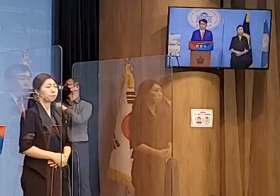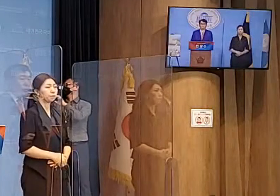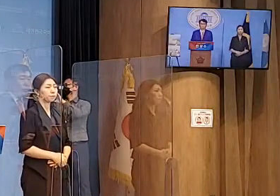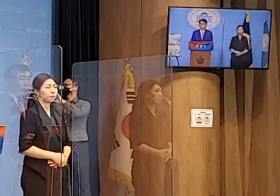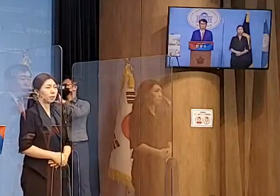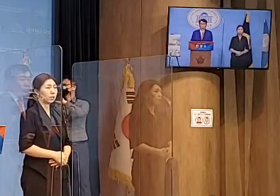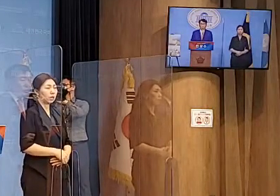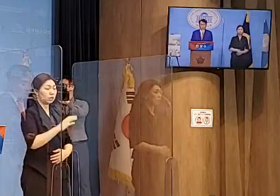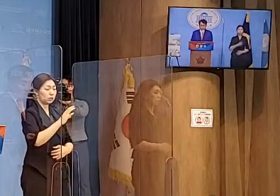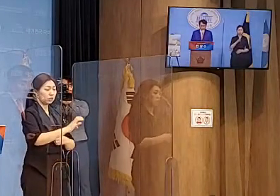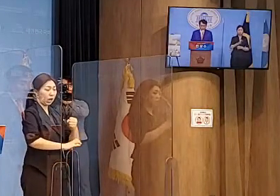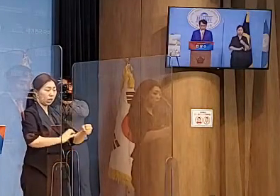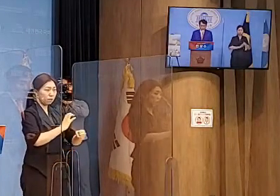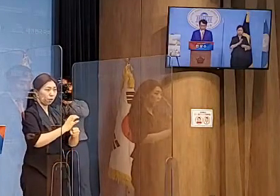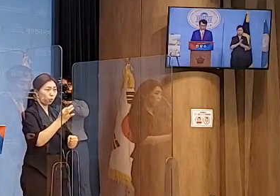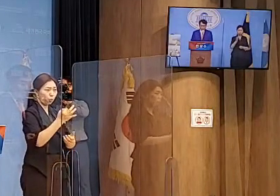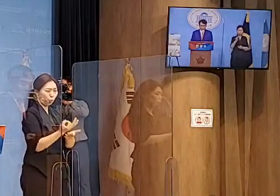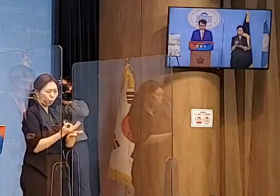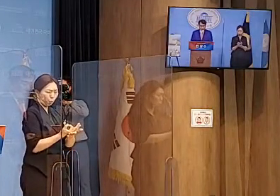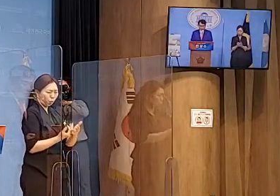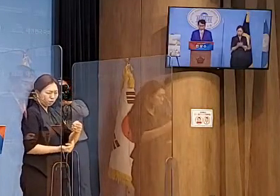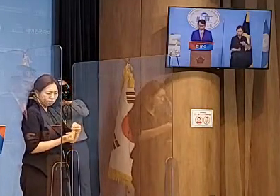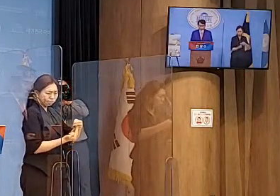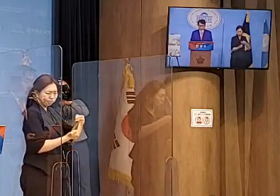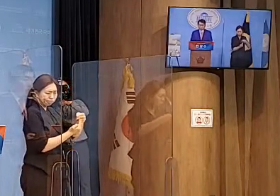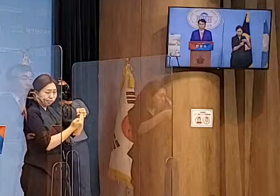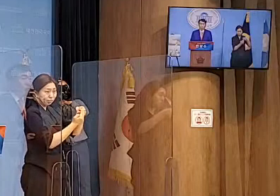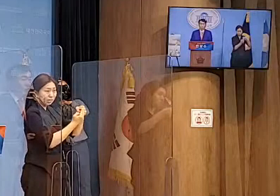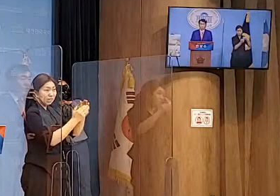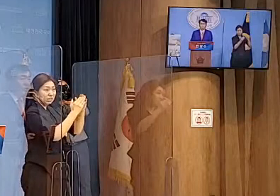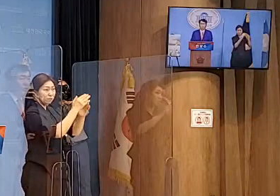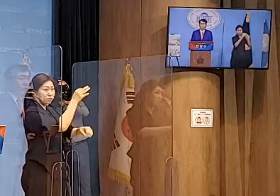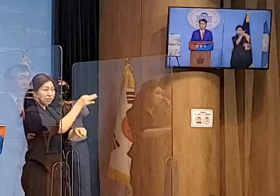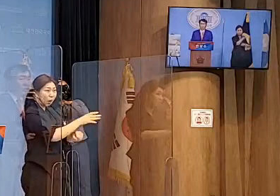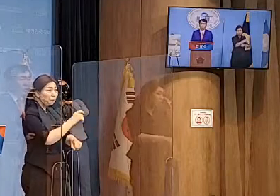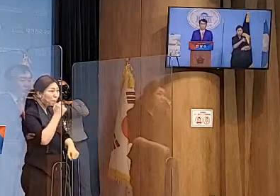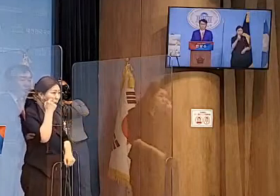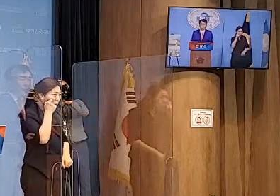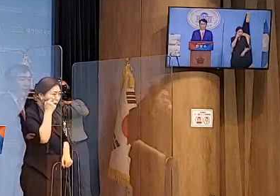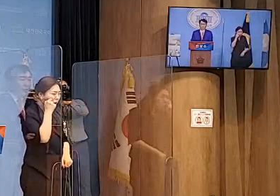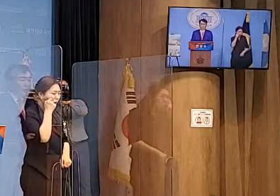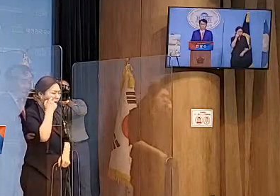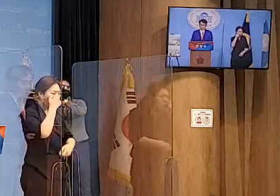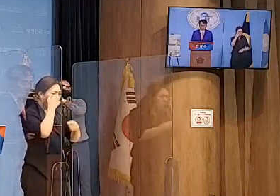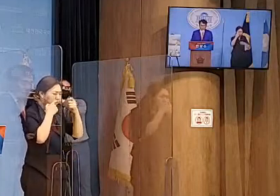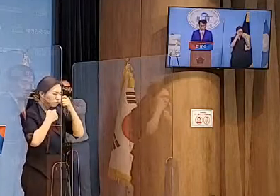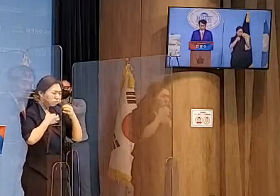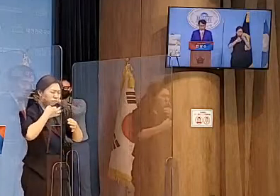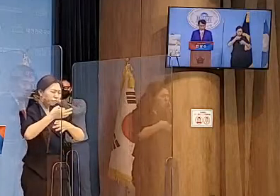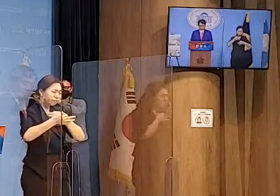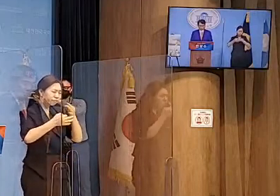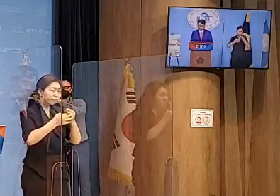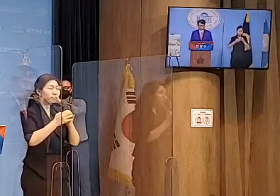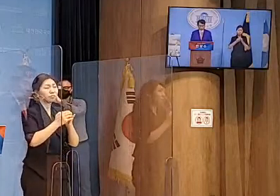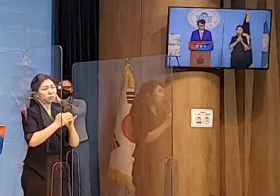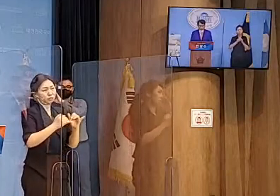저축해도 지판칸 장난할 수 없다고 부르짖는 우리의 전문기들.